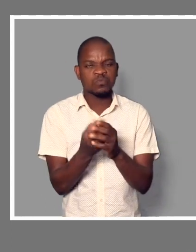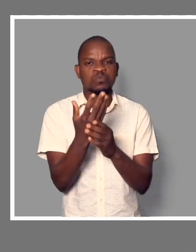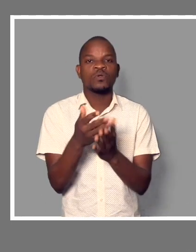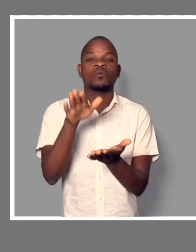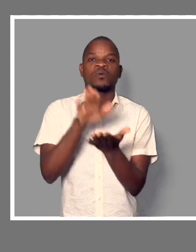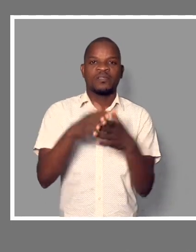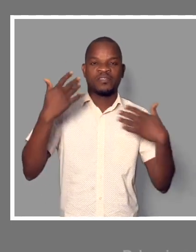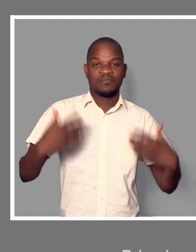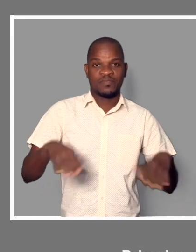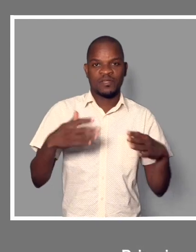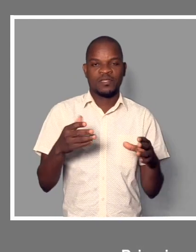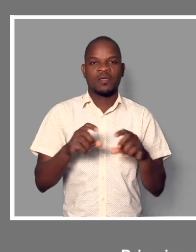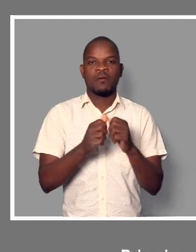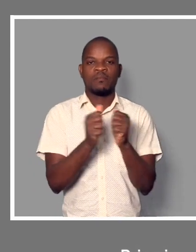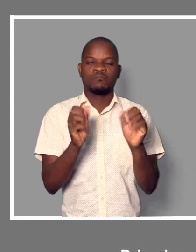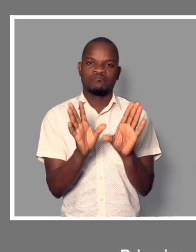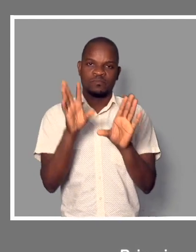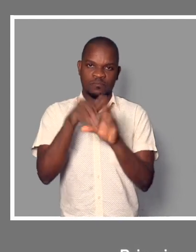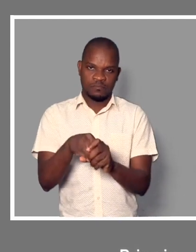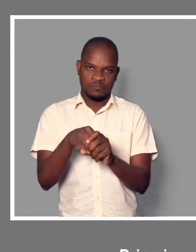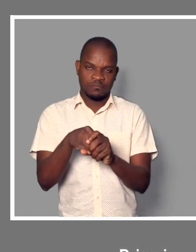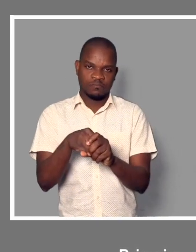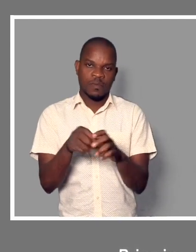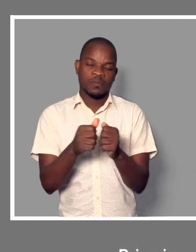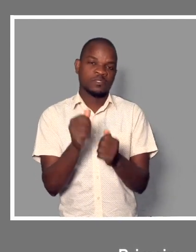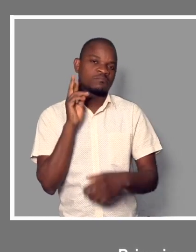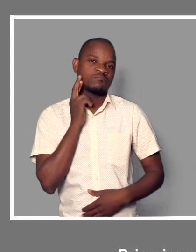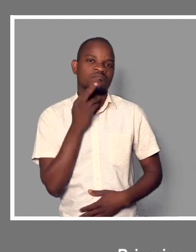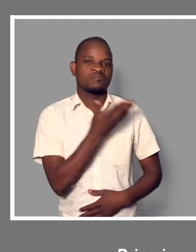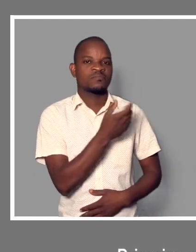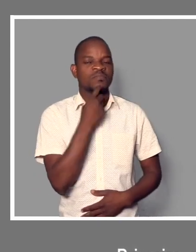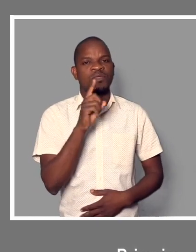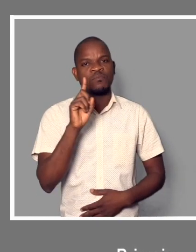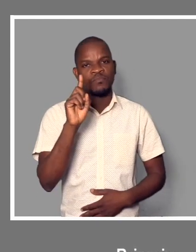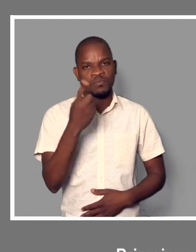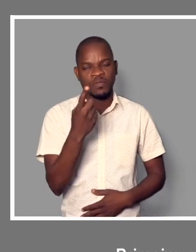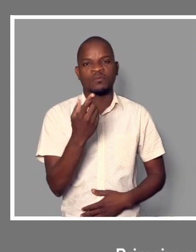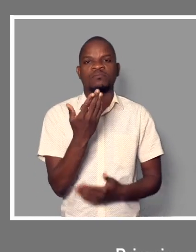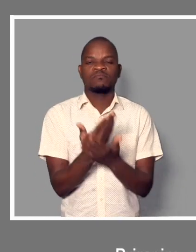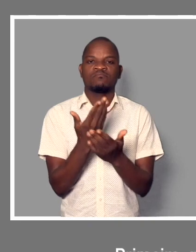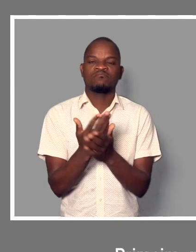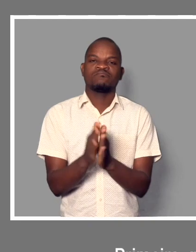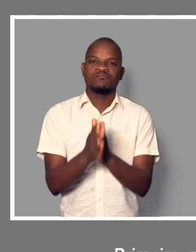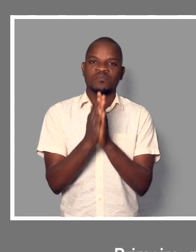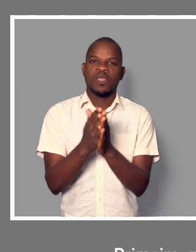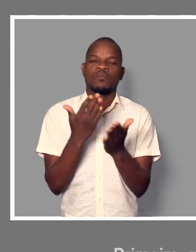Em primeiro lugar, agradecer esta oportunidade de poder partilhar na televisão TV Surdo, não é?